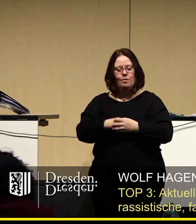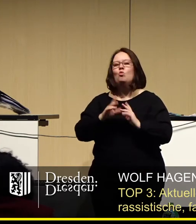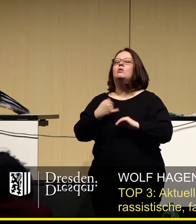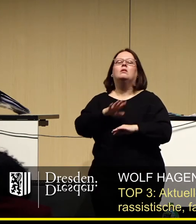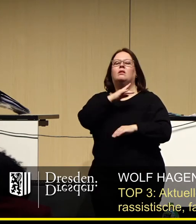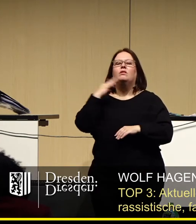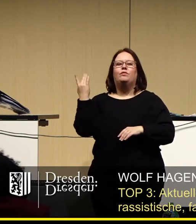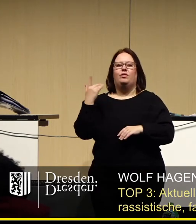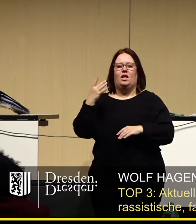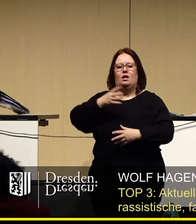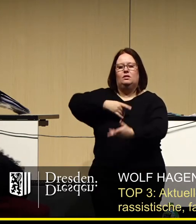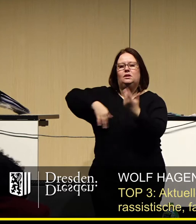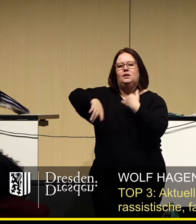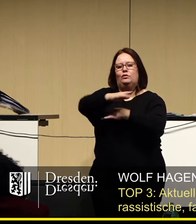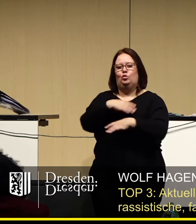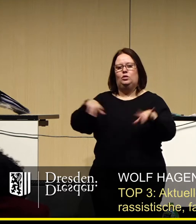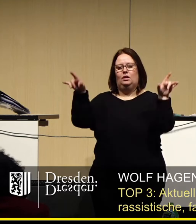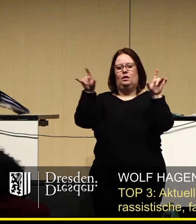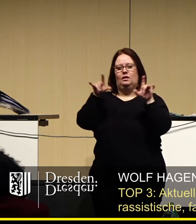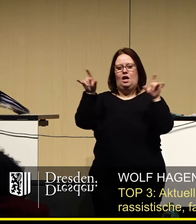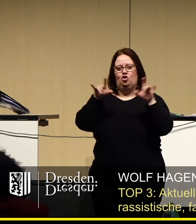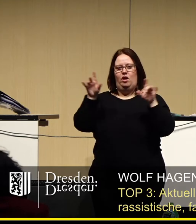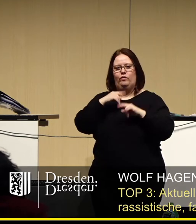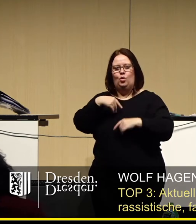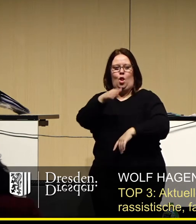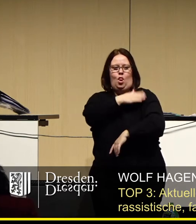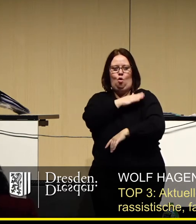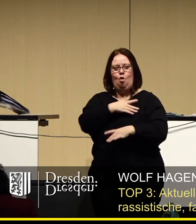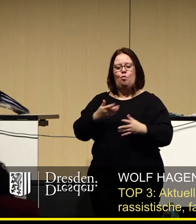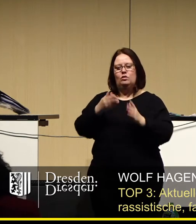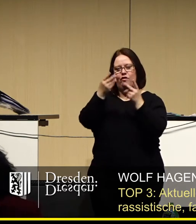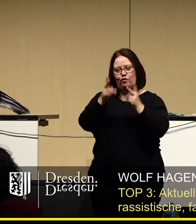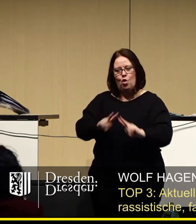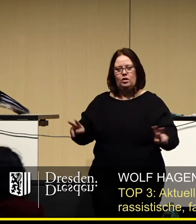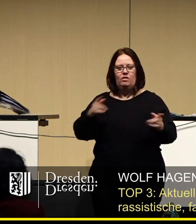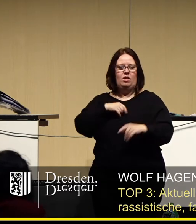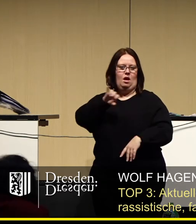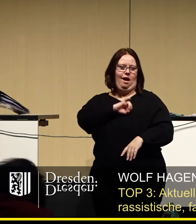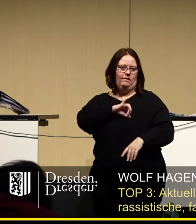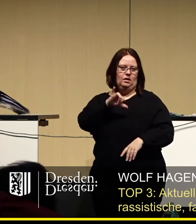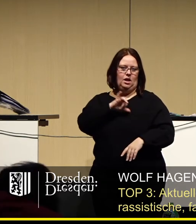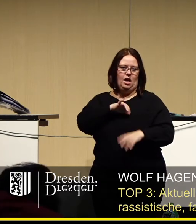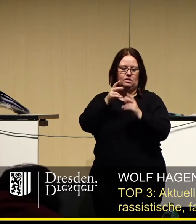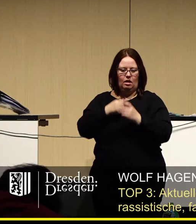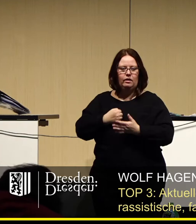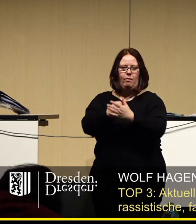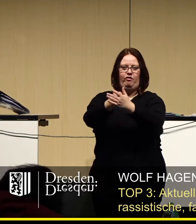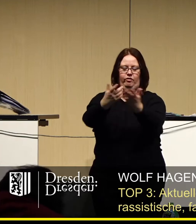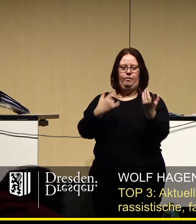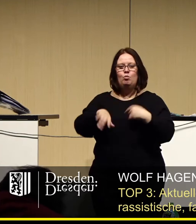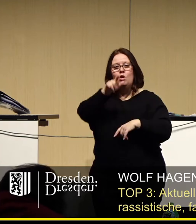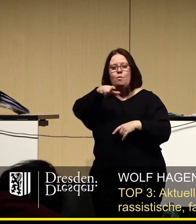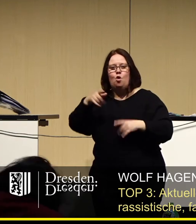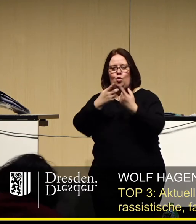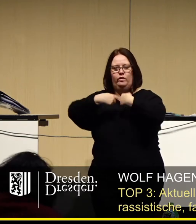vielbeschworene, diffuse Zivilgesellschaft wird nur dann gelobt und gewürdigt, wenn sie für die eigenen Interessen eintritt. Bürger